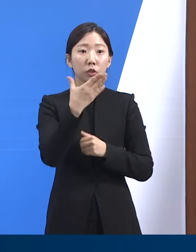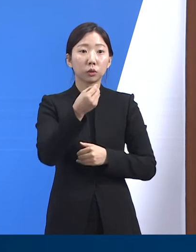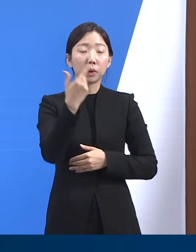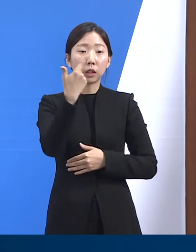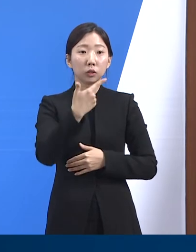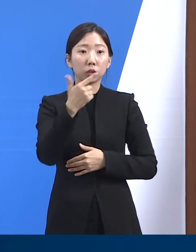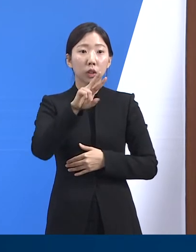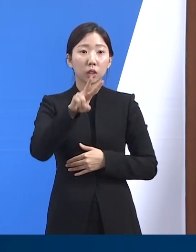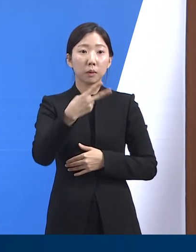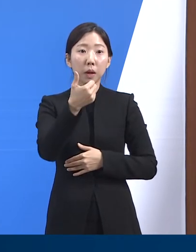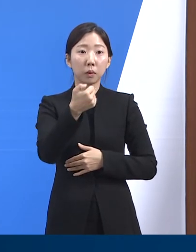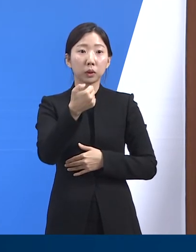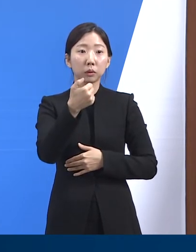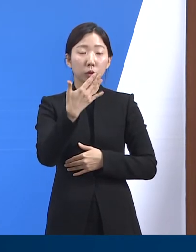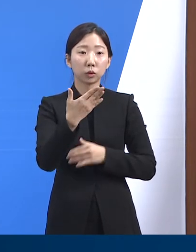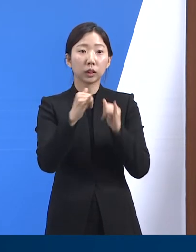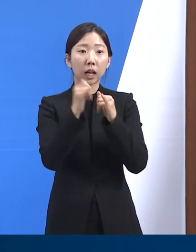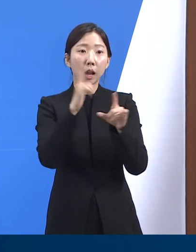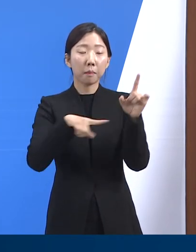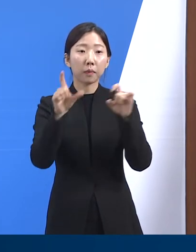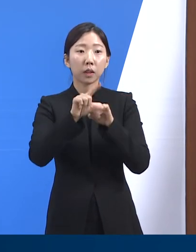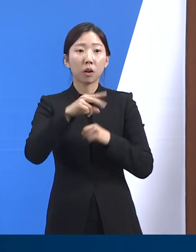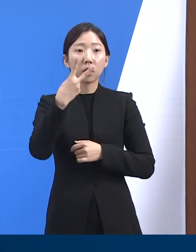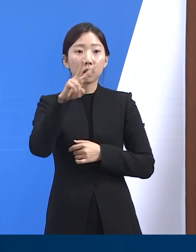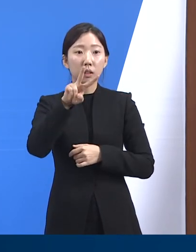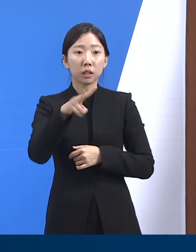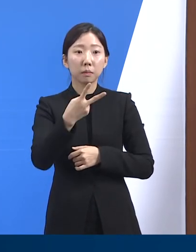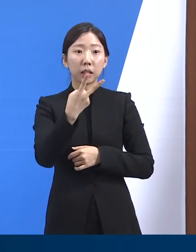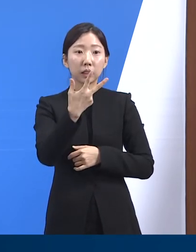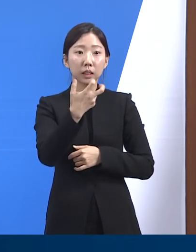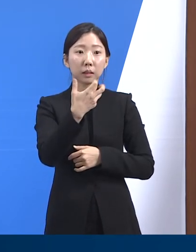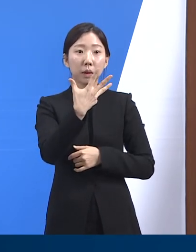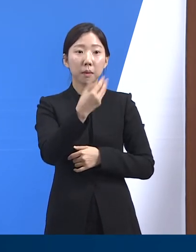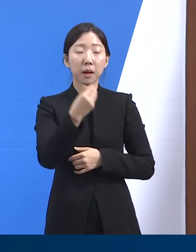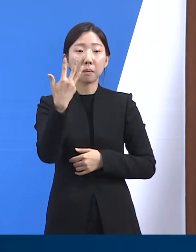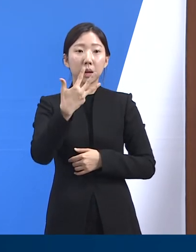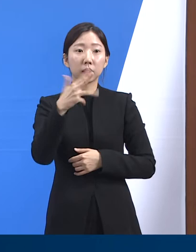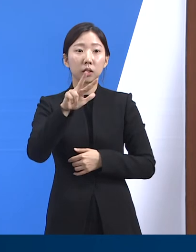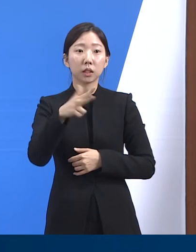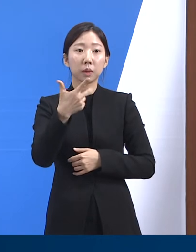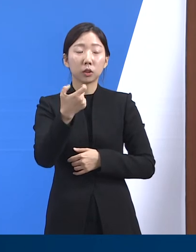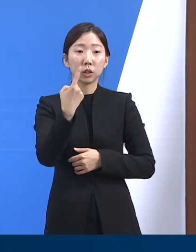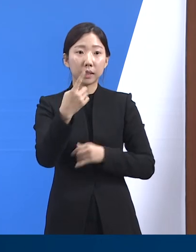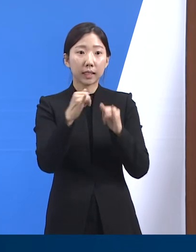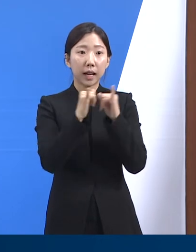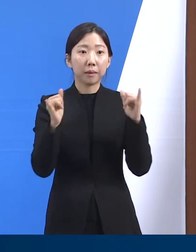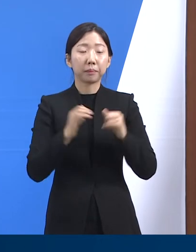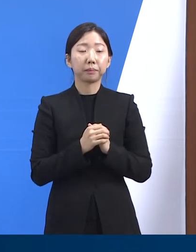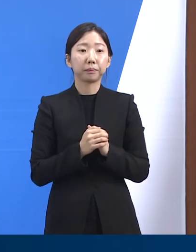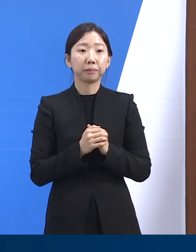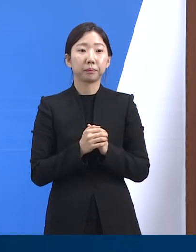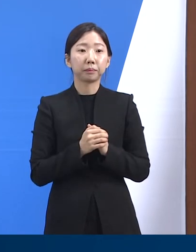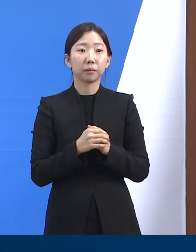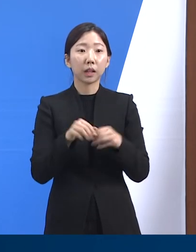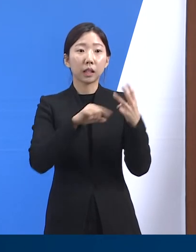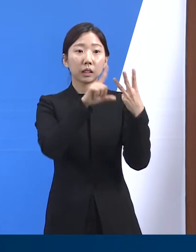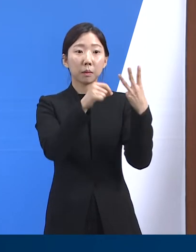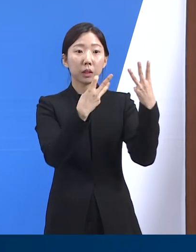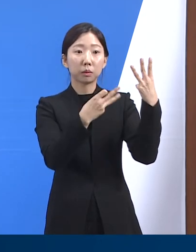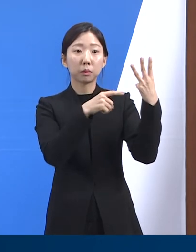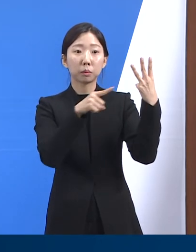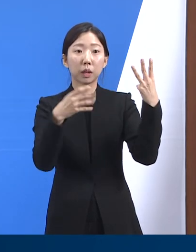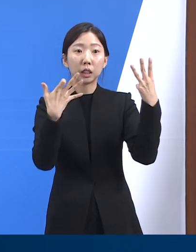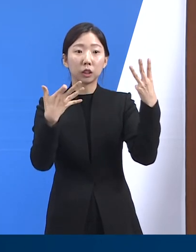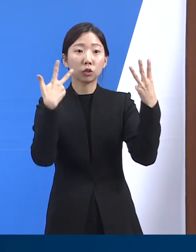,257명 증가한 278만 8,761명입니다. 3월 13일부터